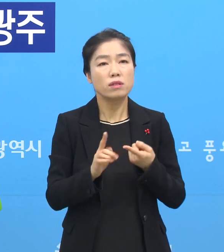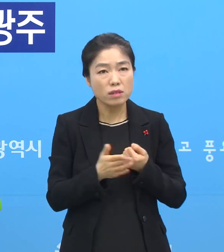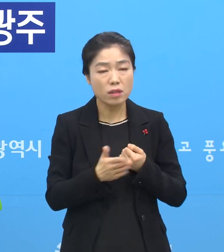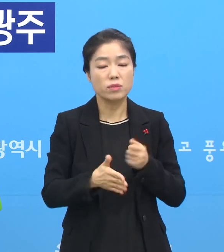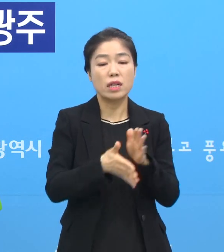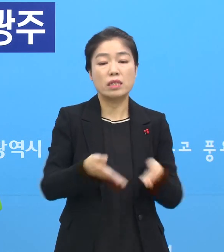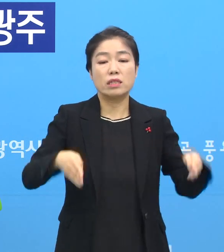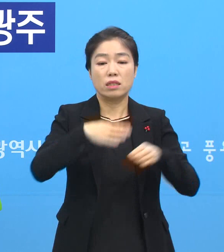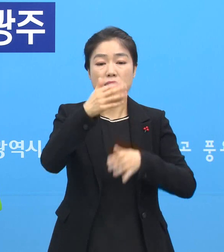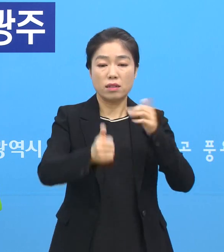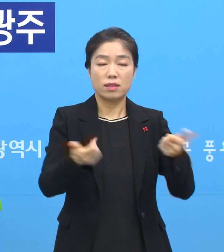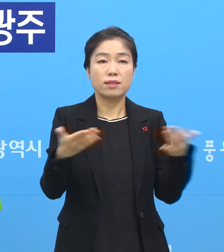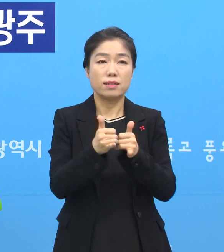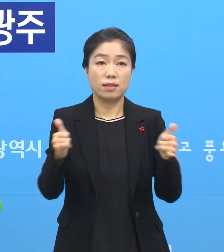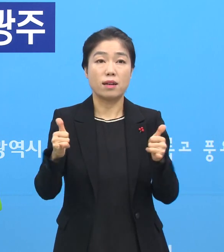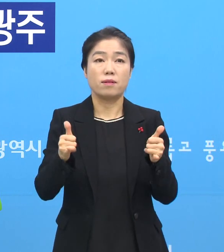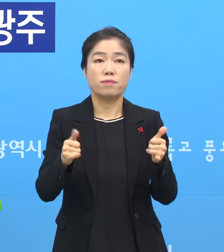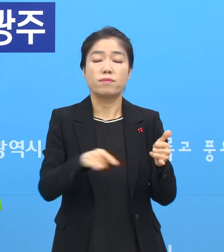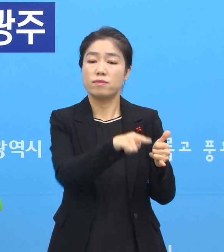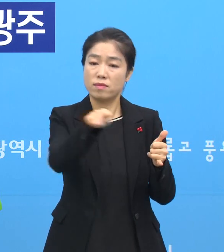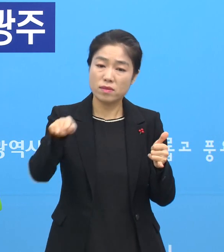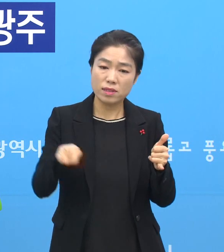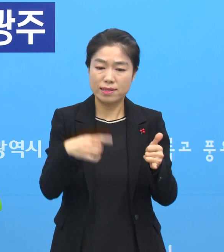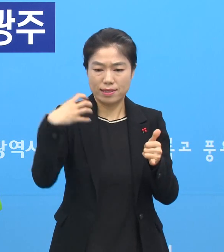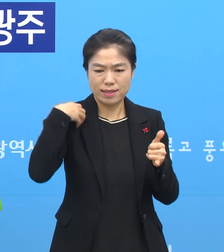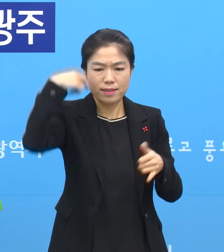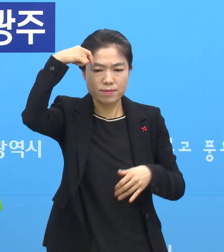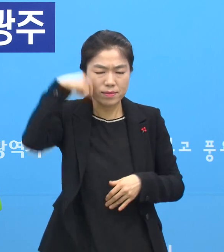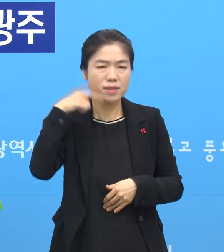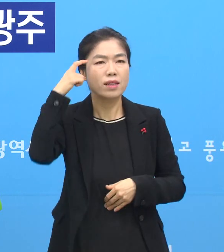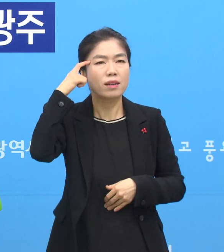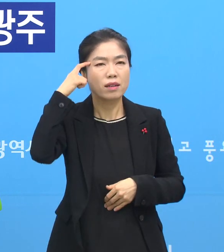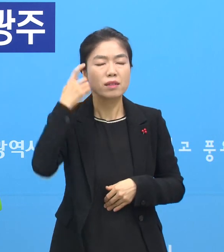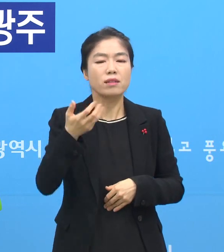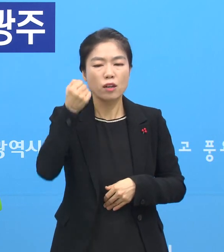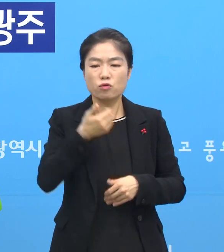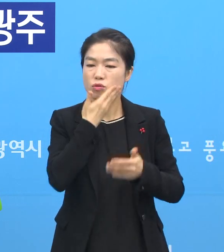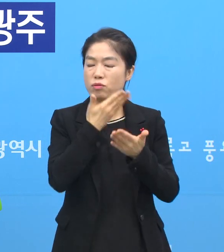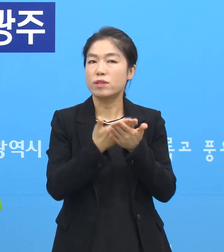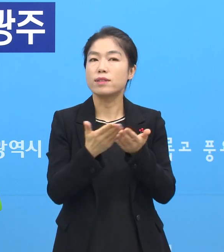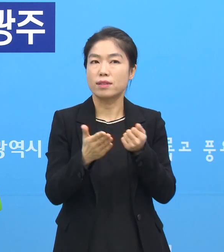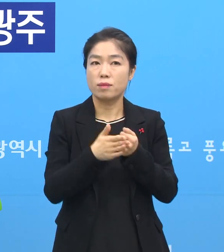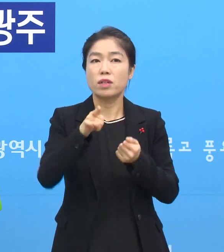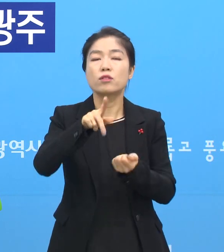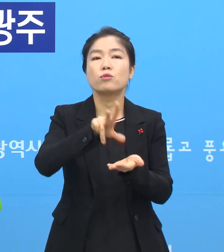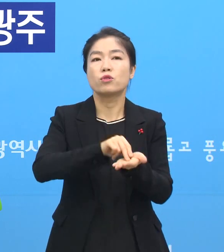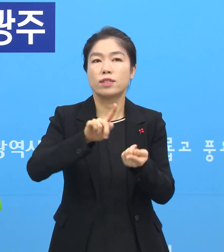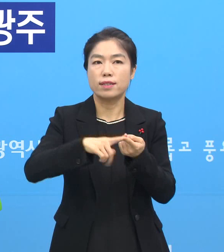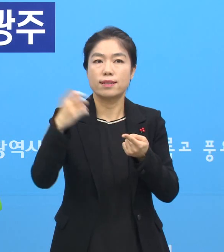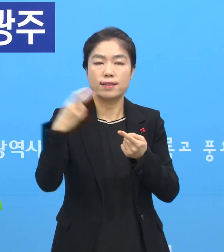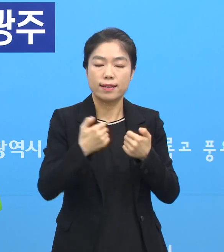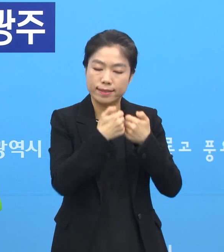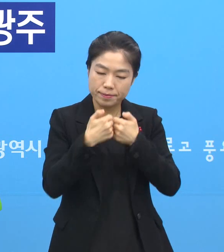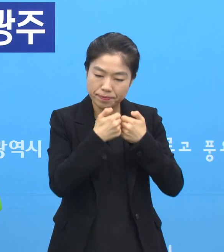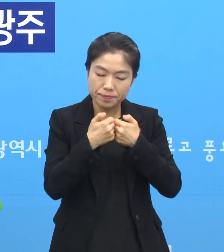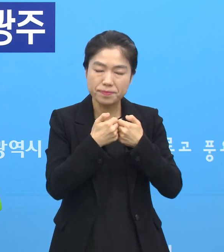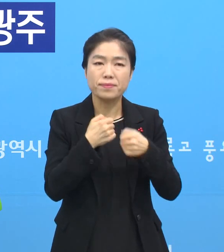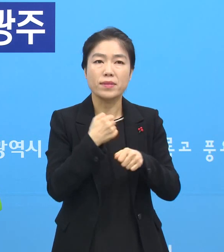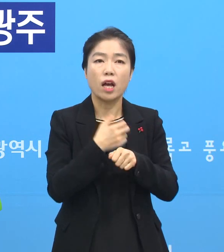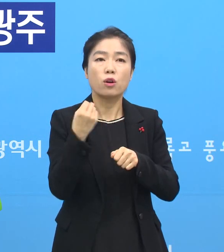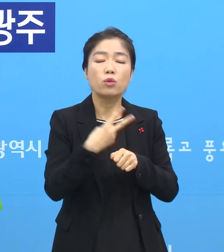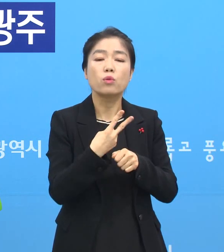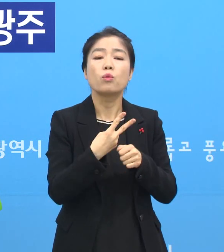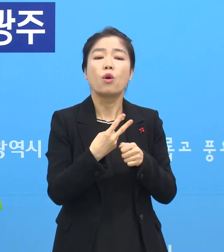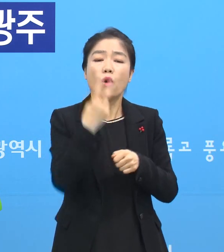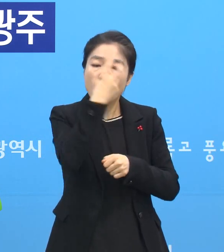시설장들과 직원들의 어떤 책임의식 이런 게 굉장히 중요한 것 같아서 그런 부분들도 다시 한번 되짚고 또